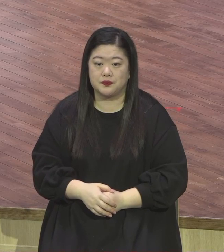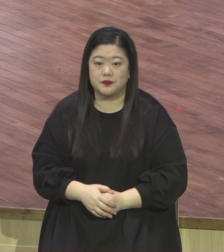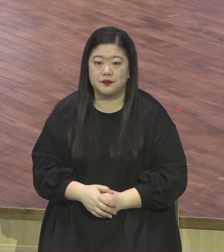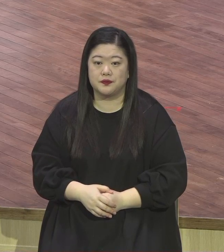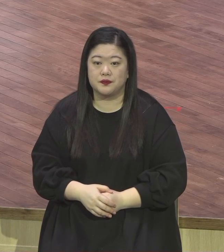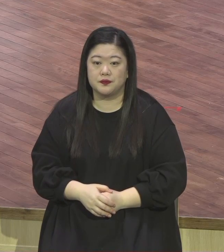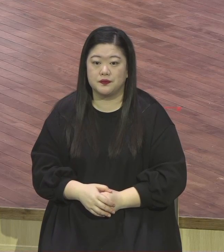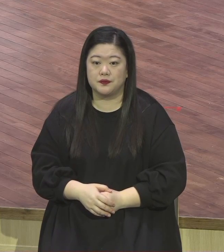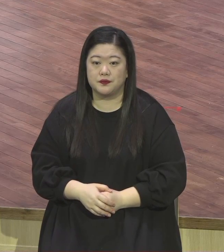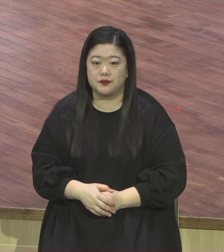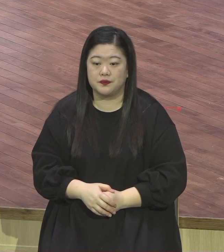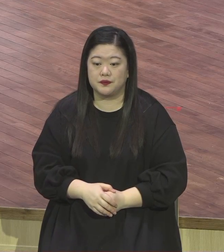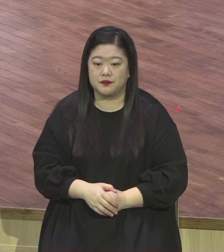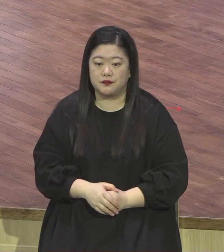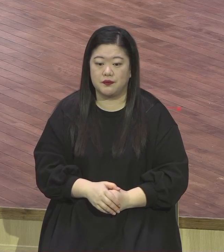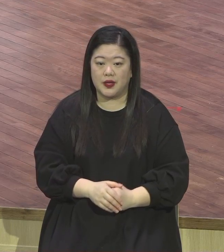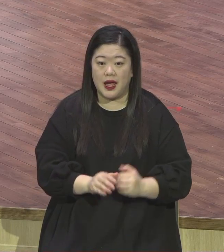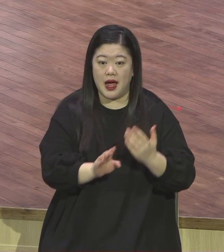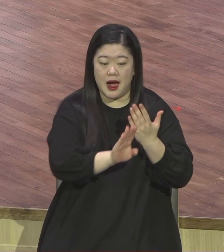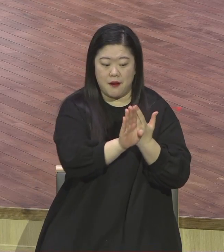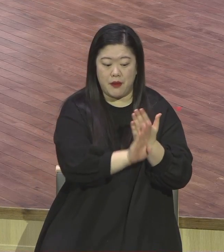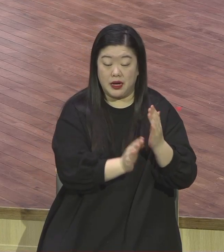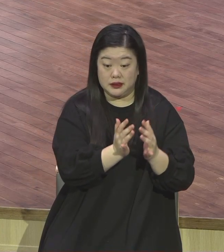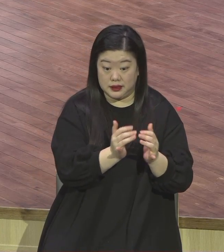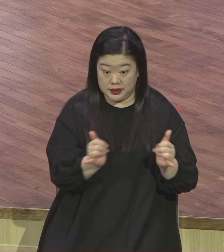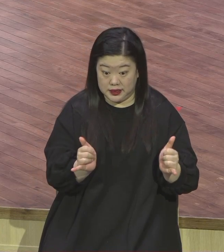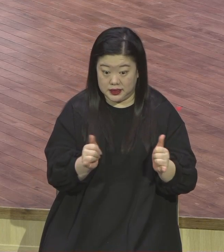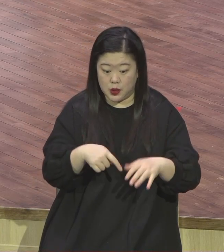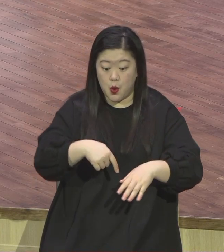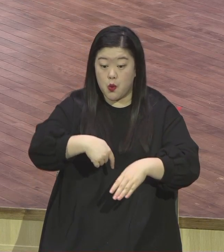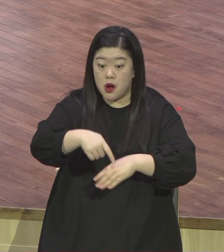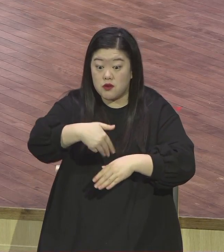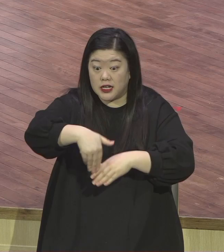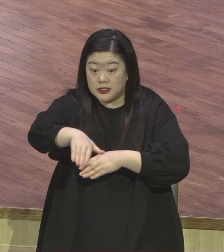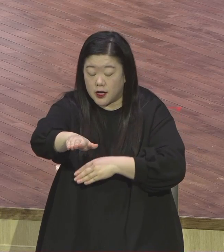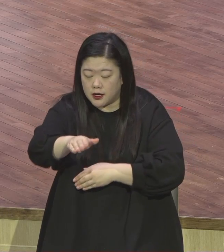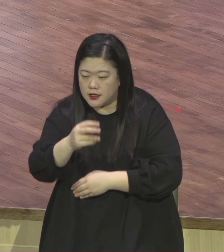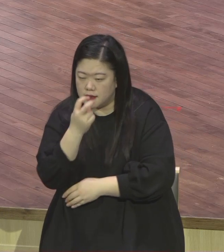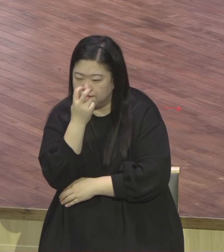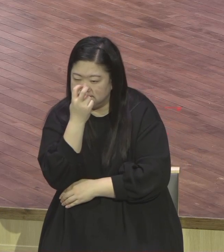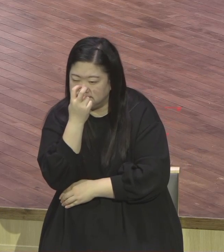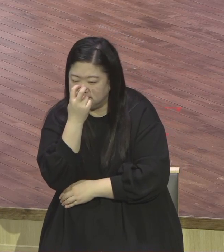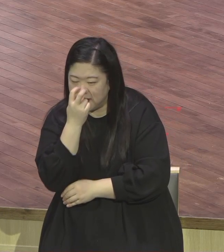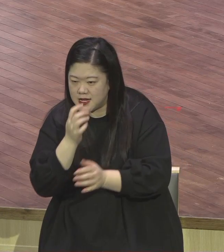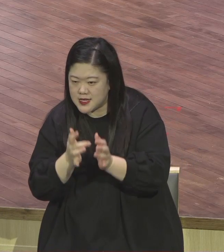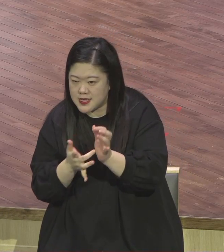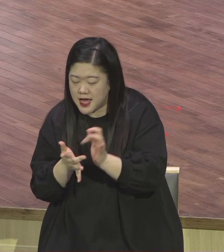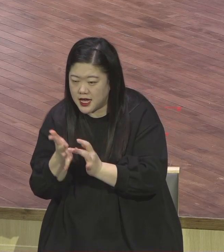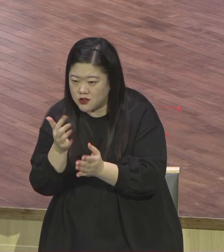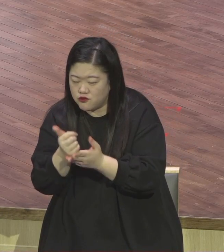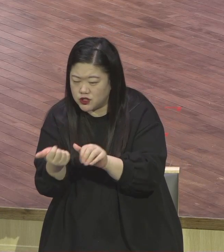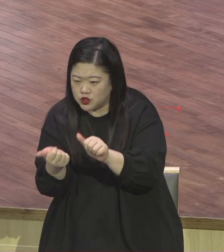바리세인들이 나가서 어떻게 하여 예수를 죽일까 죽일까 의논하며